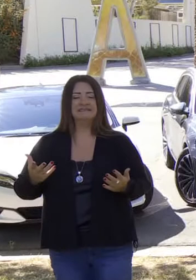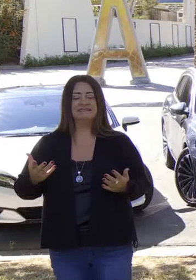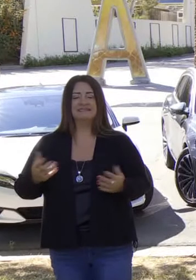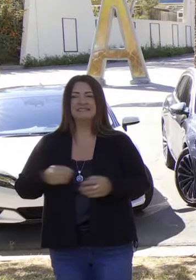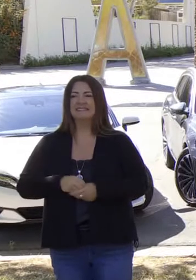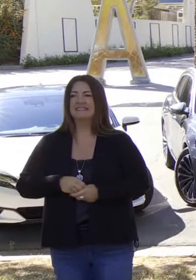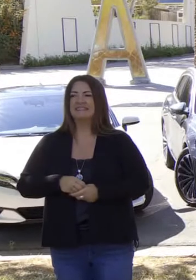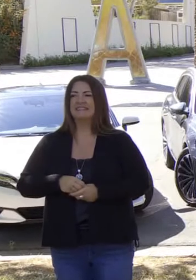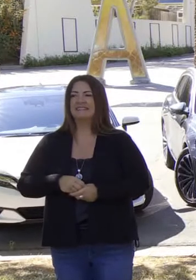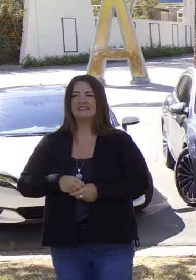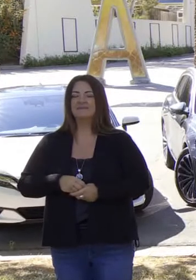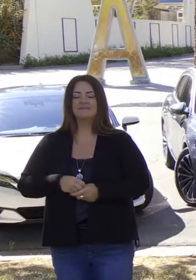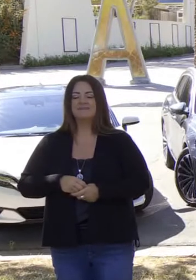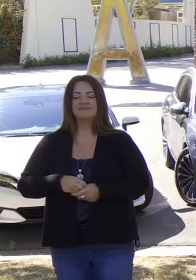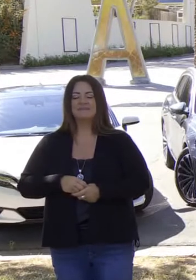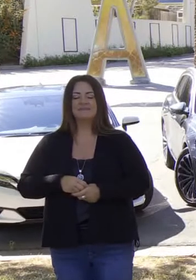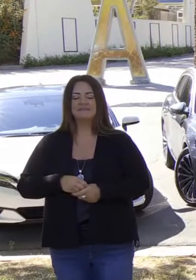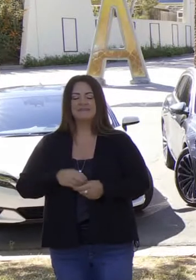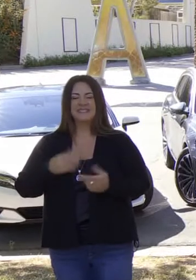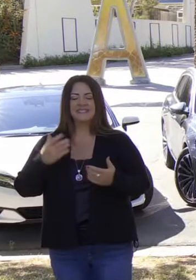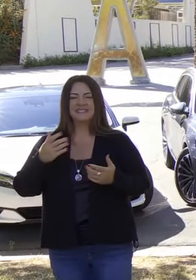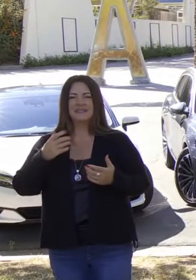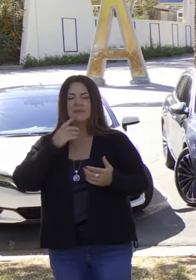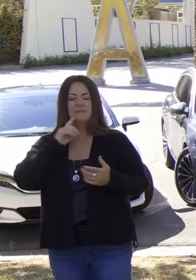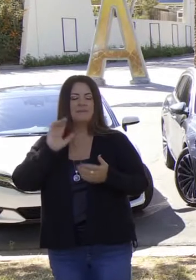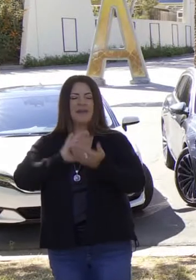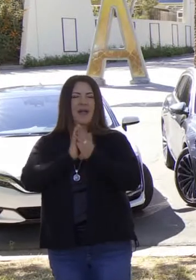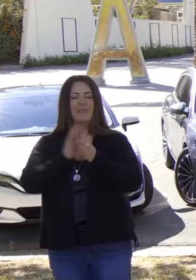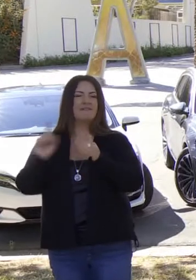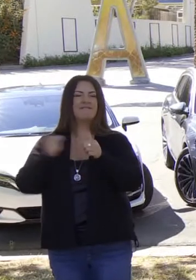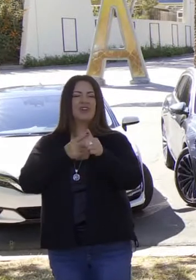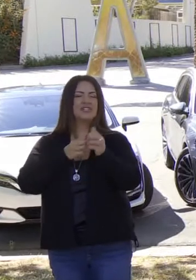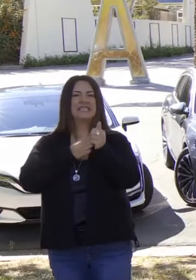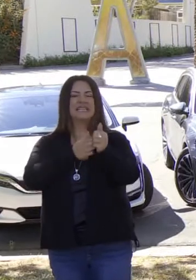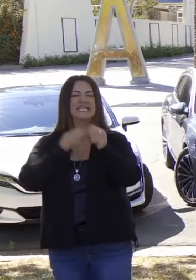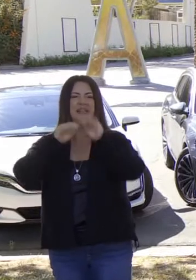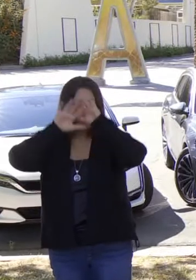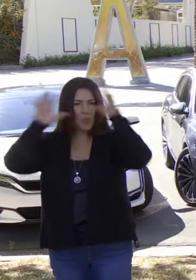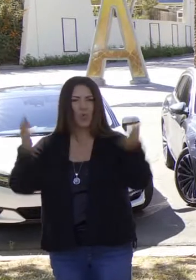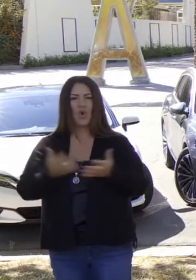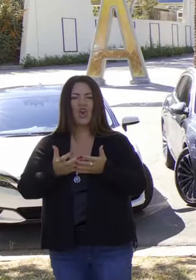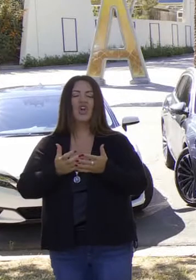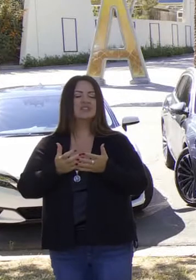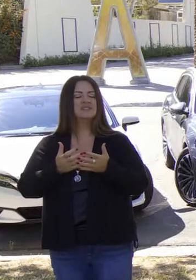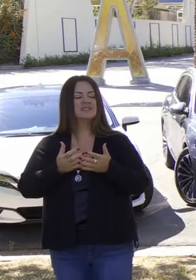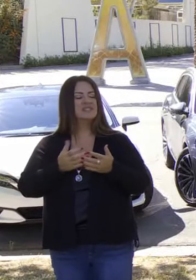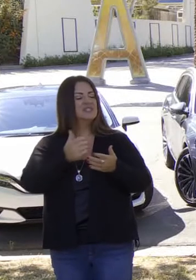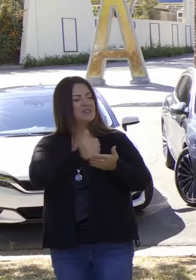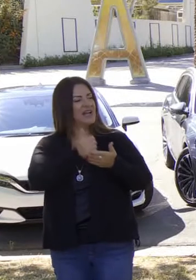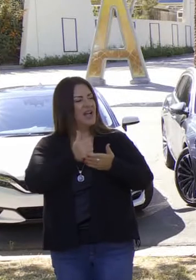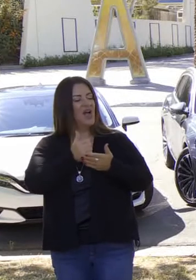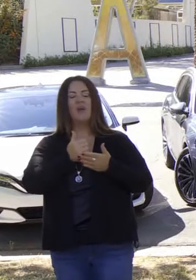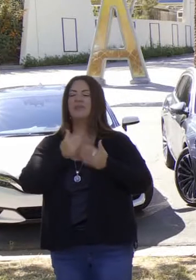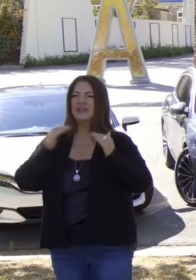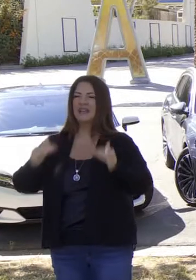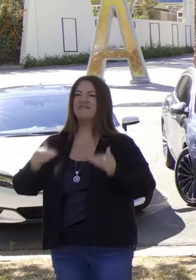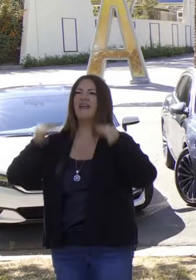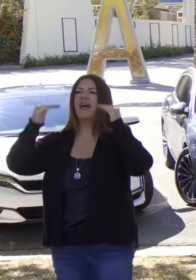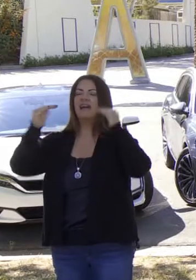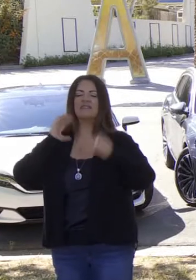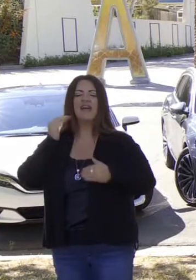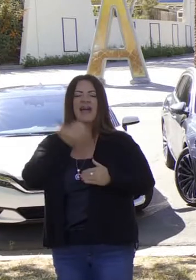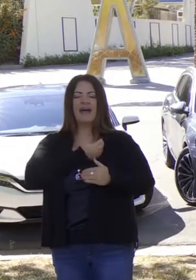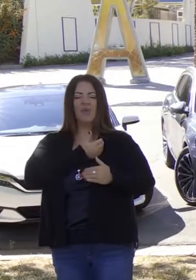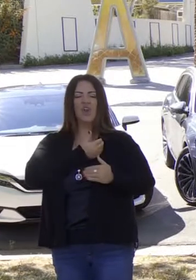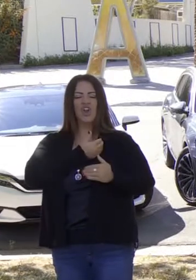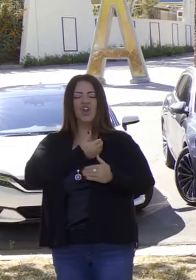importantísimo en la historia de nuestro país y del mundo para ser líder, una vez más, para avanzar esta causa